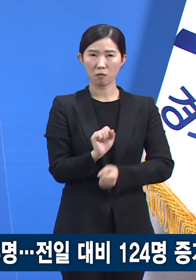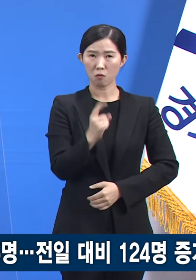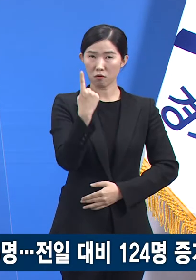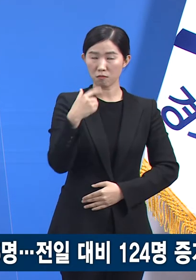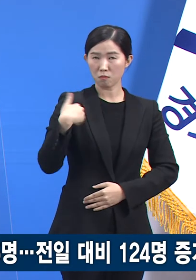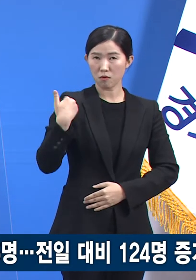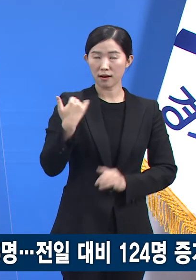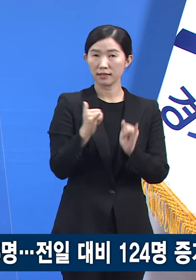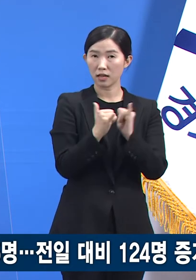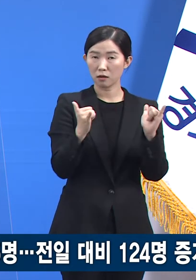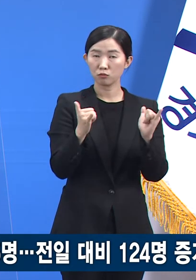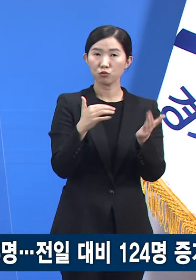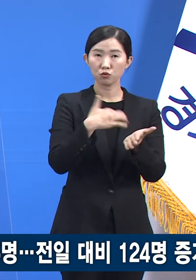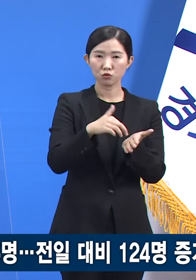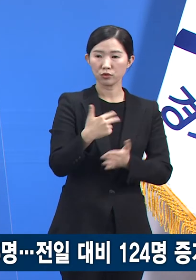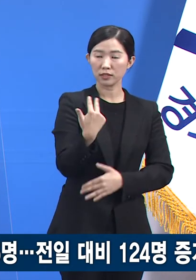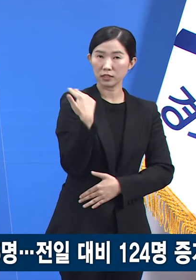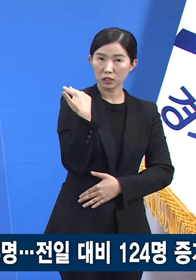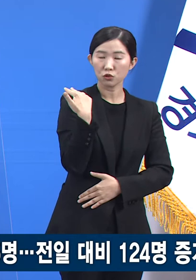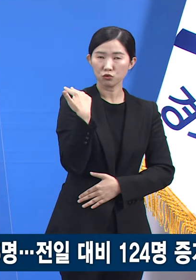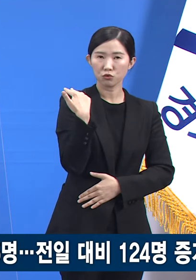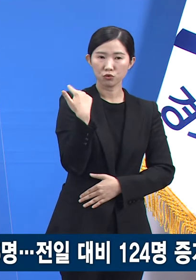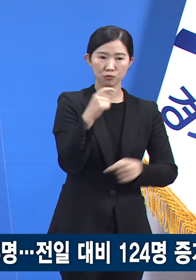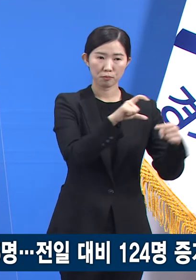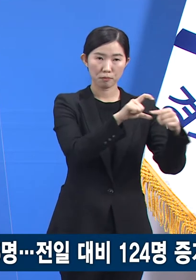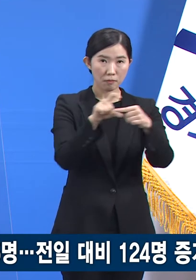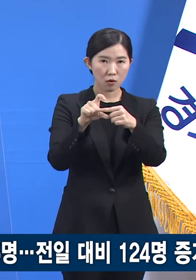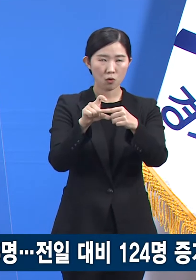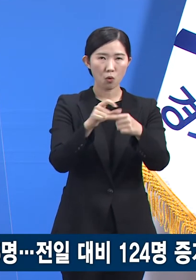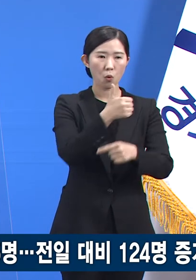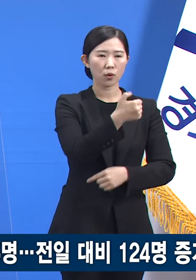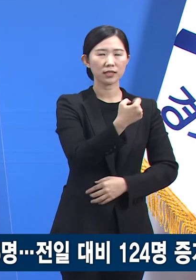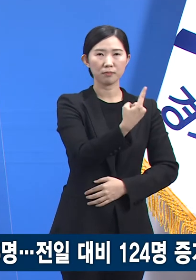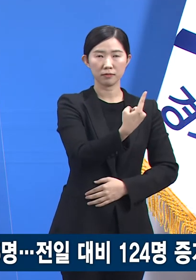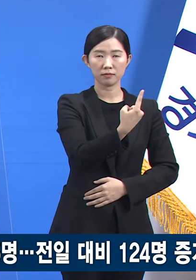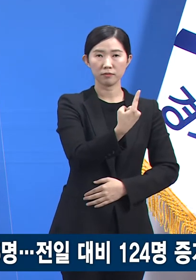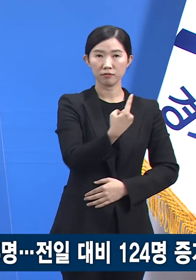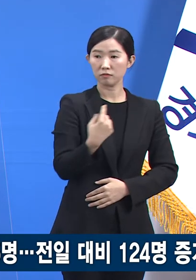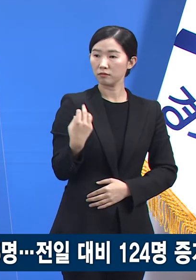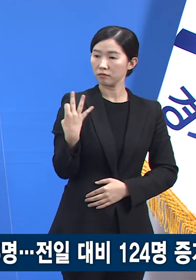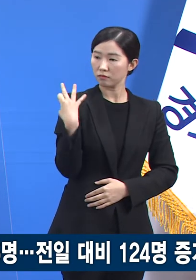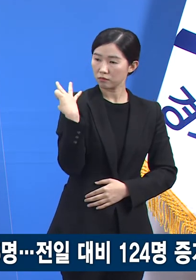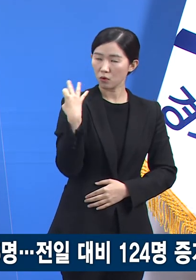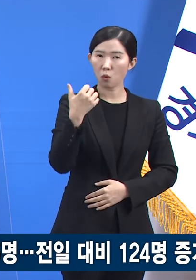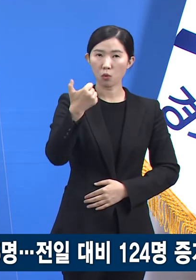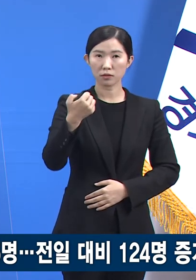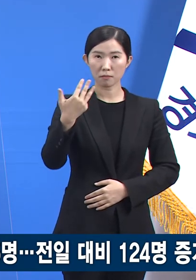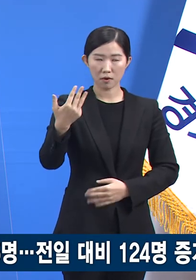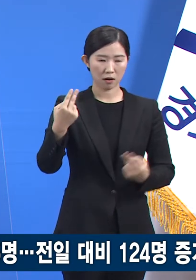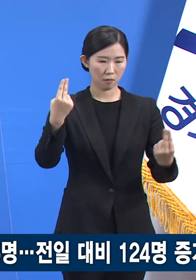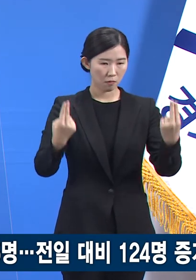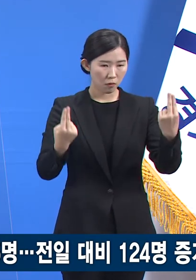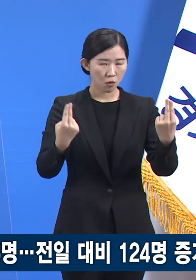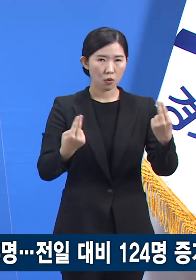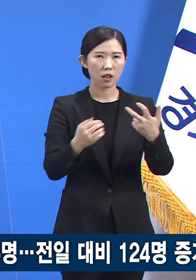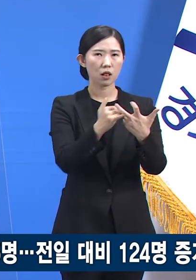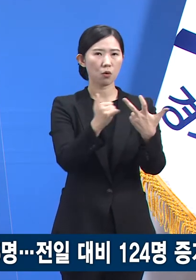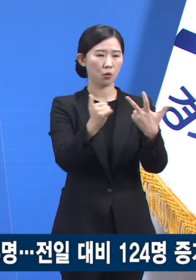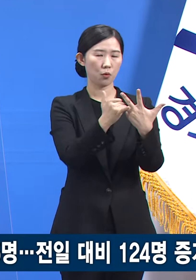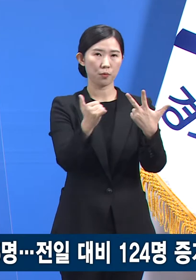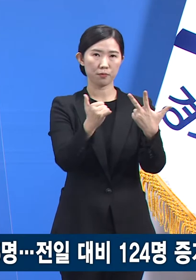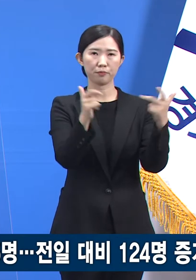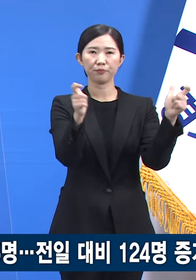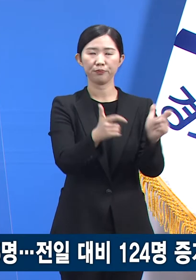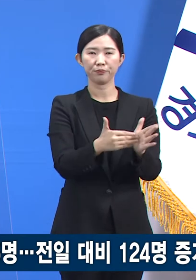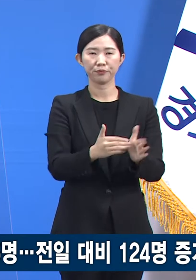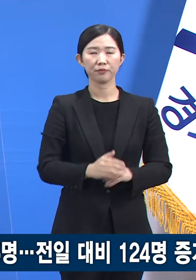확진자는 일평균 51명으로 전주 58명 대비 7명 감소하였습니다. 외국인